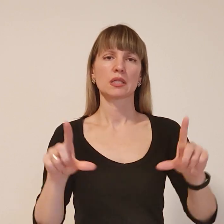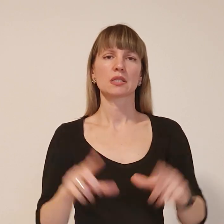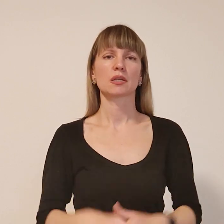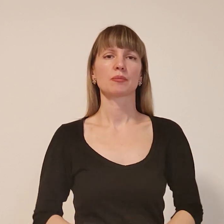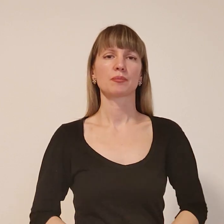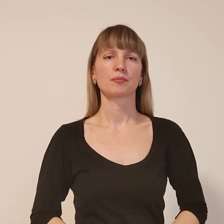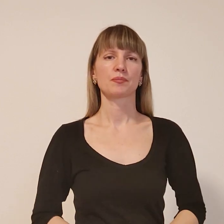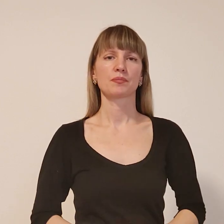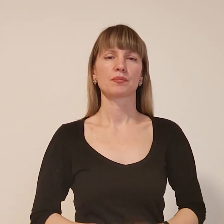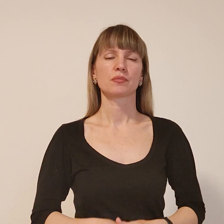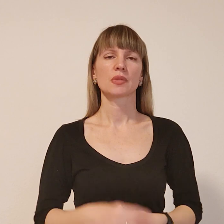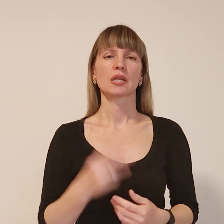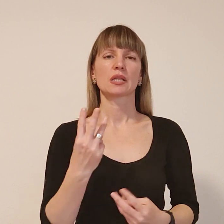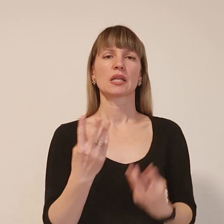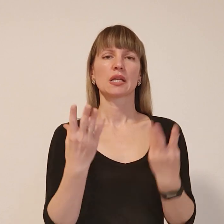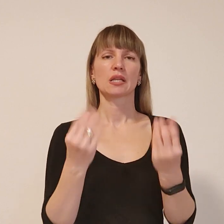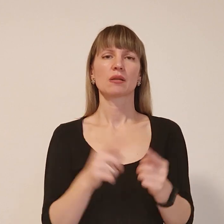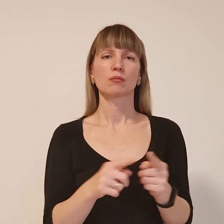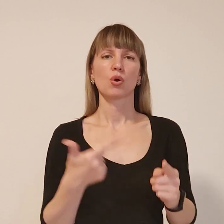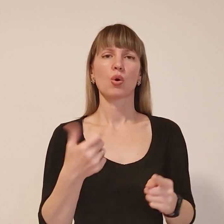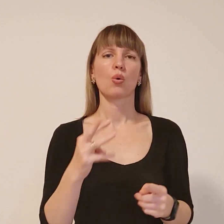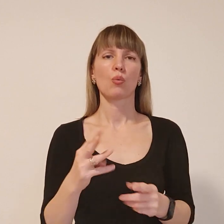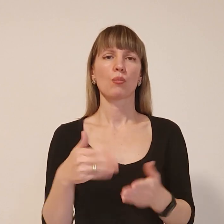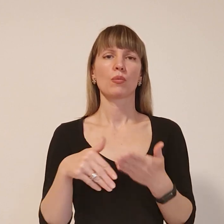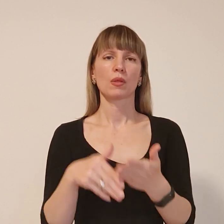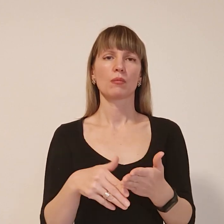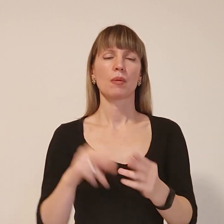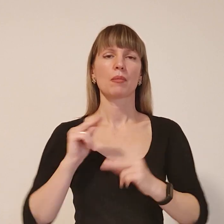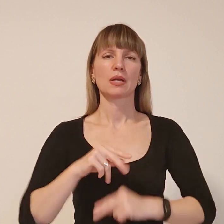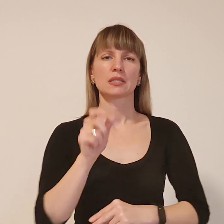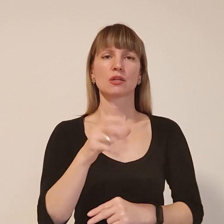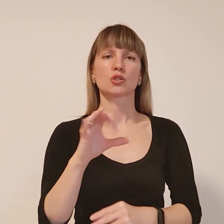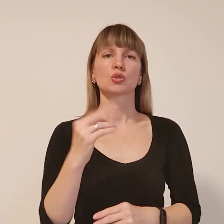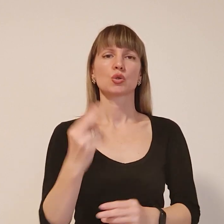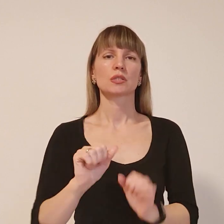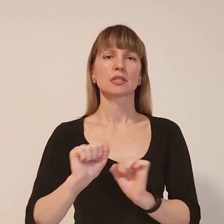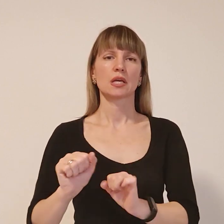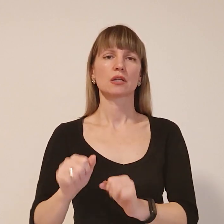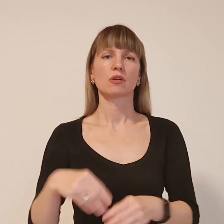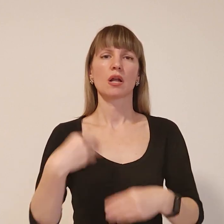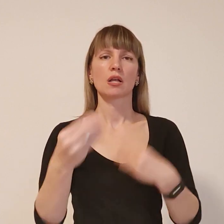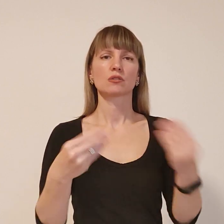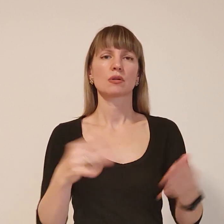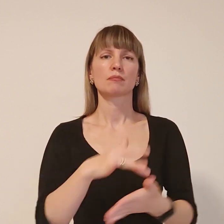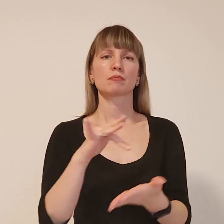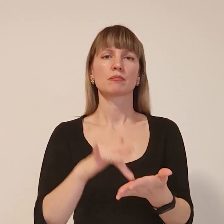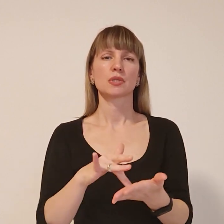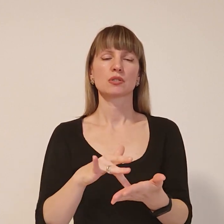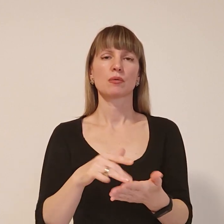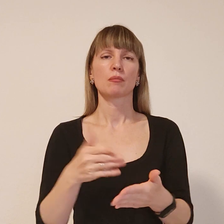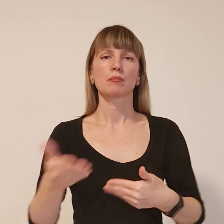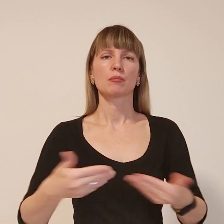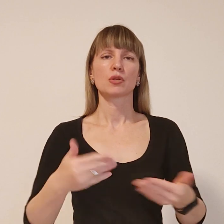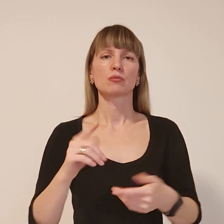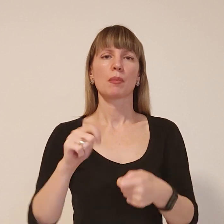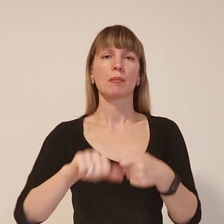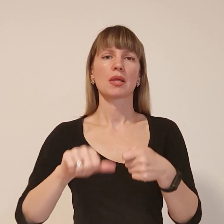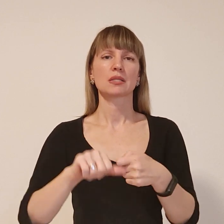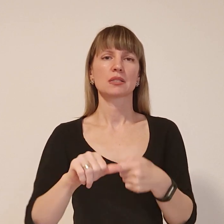Три дні поспіль гуманітарну допомогу працівники соцзахисту розносять містом пішки, адже пального в енергодарі майже